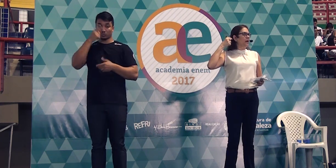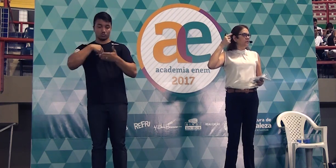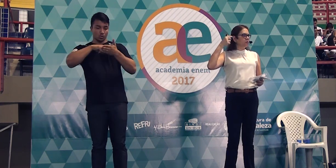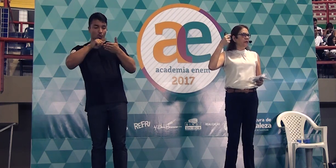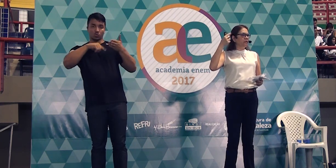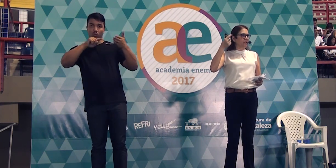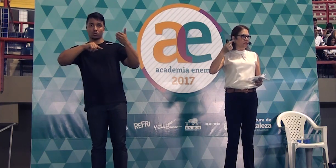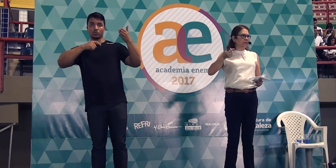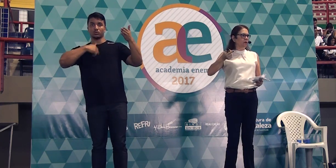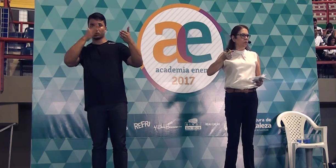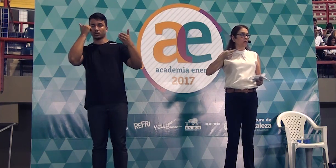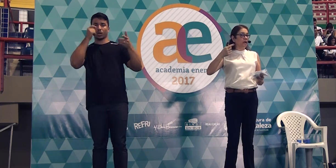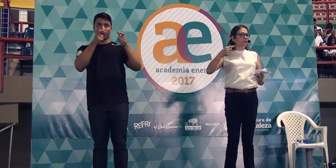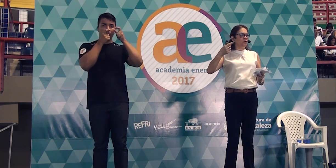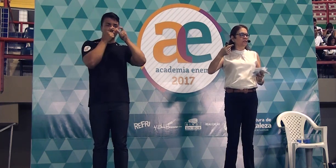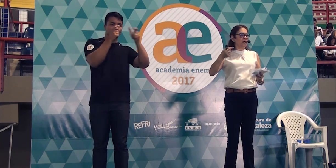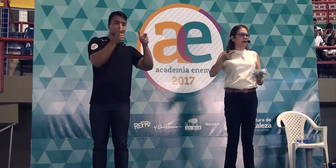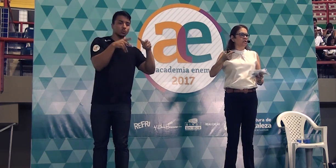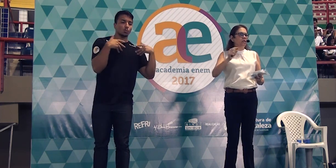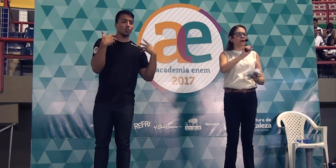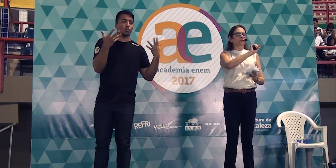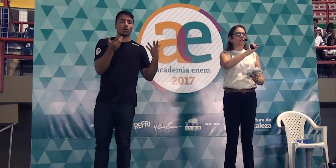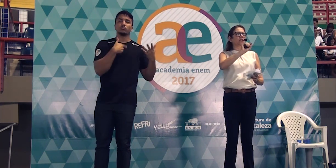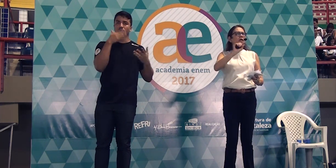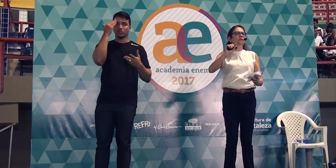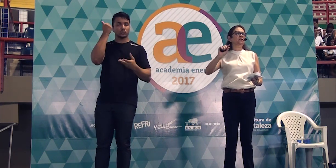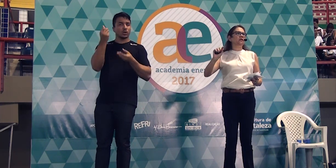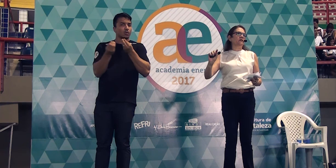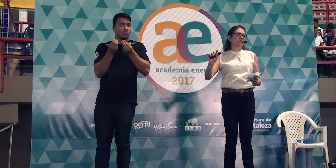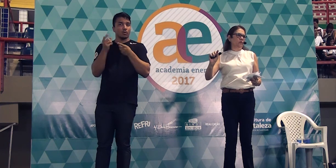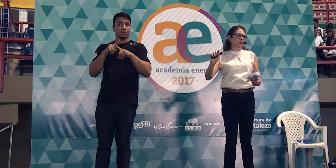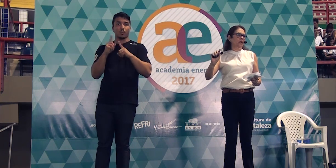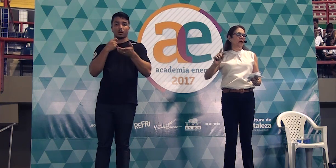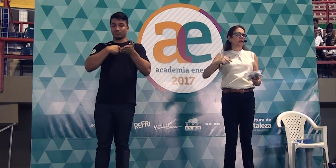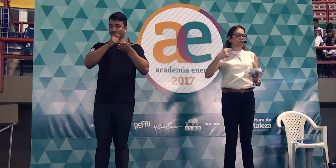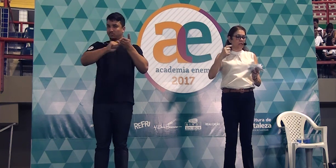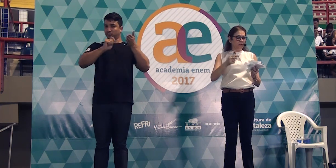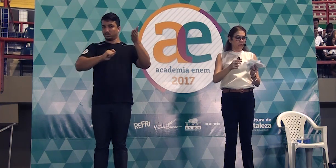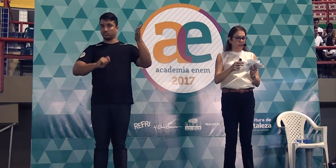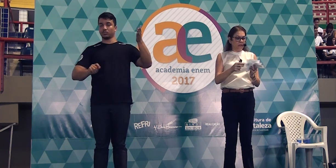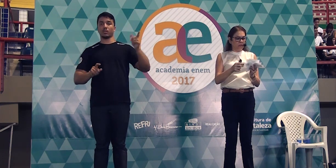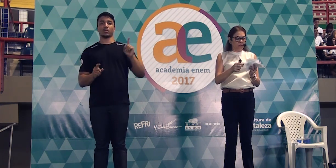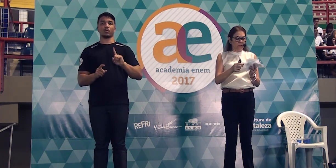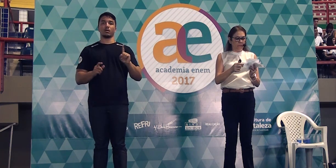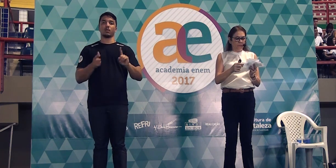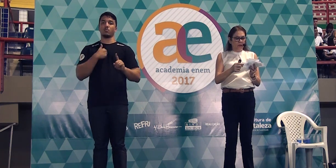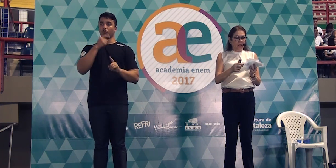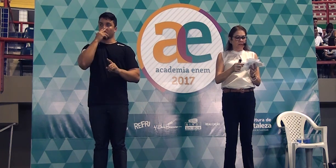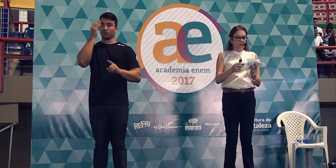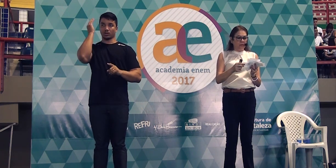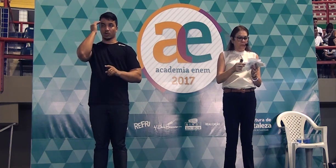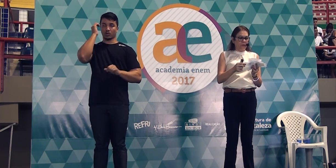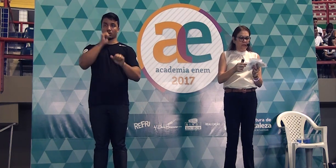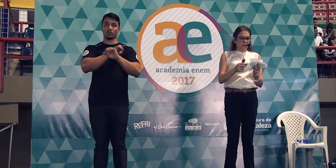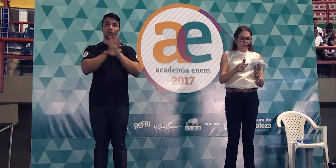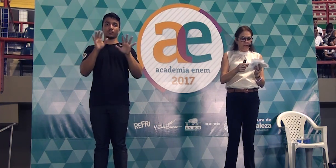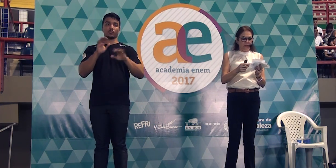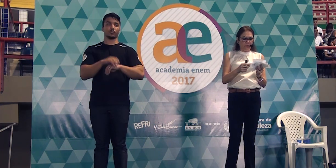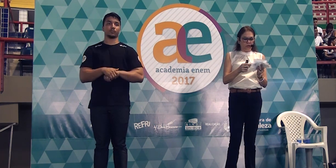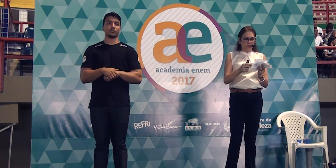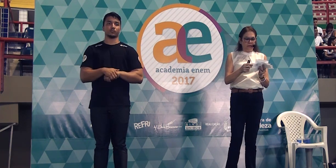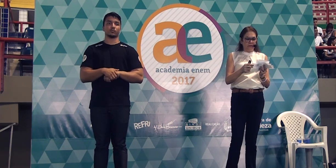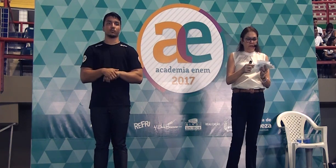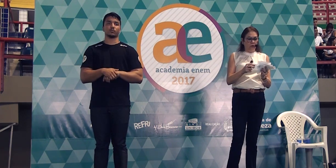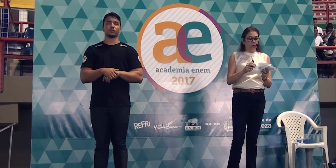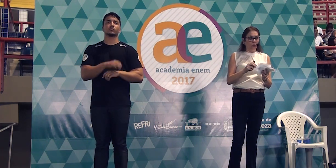qual é sua intenção, o que é que você acha, mas você não escreveu. Ela está subentendida. A senhora pode dar um